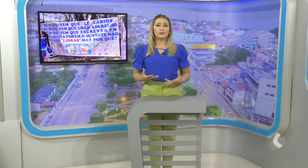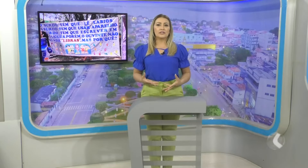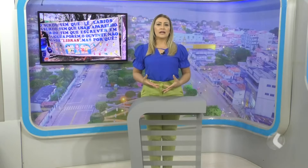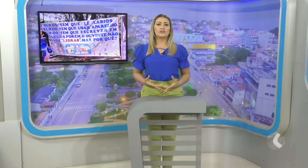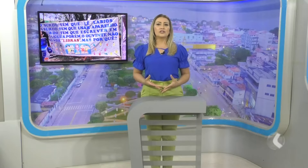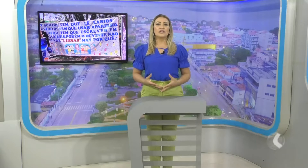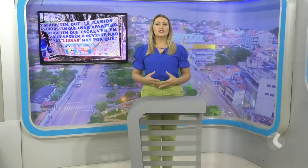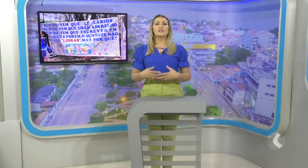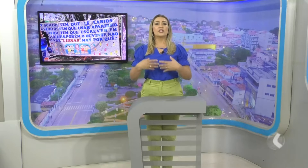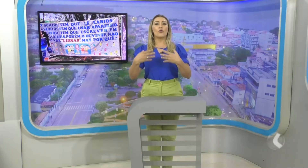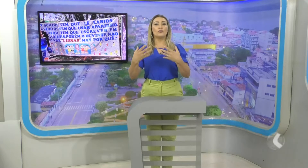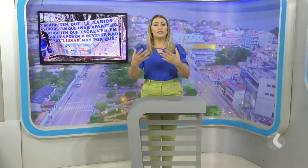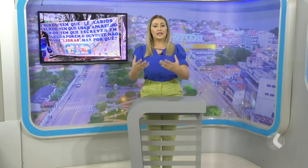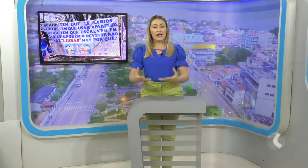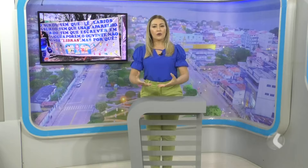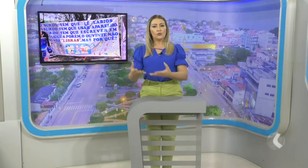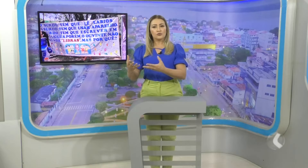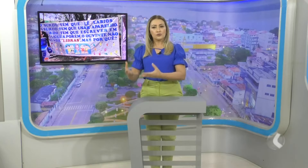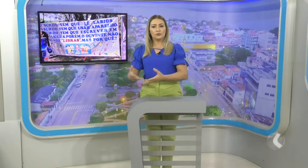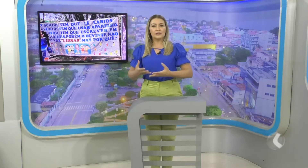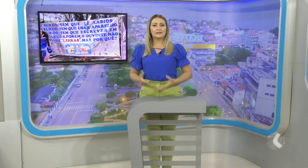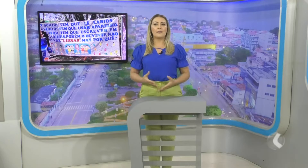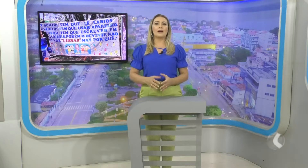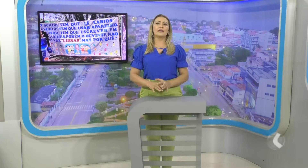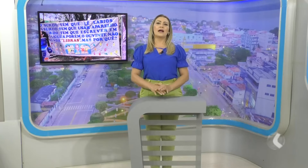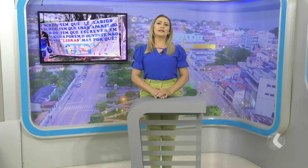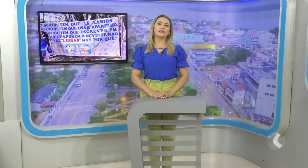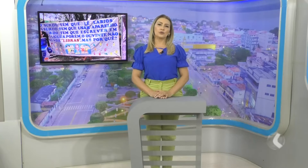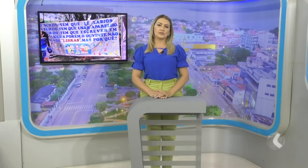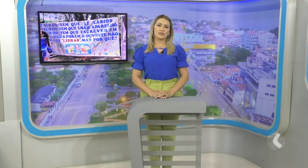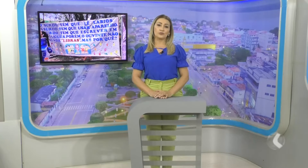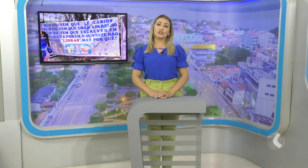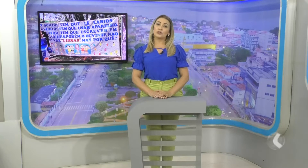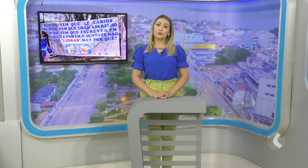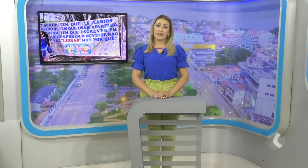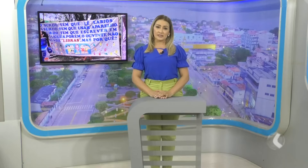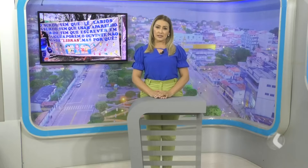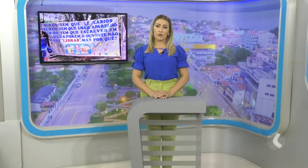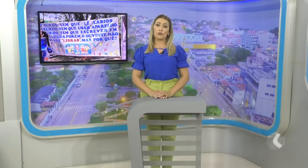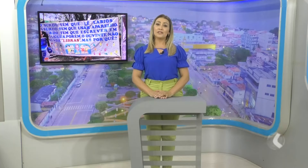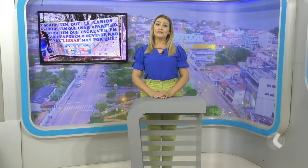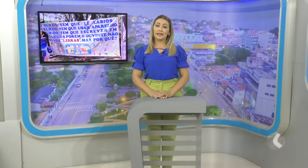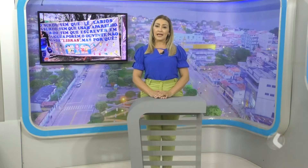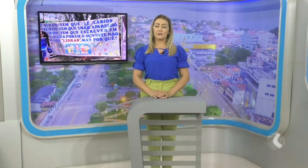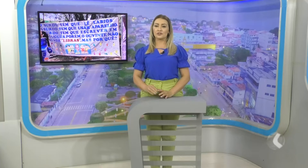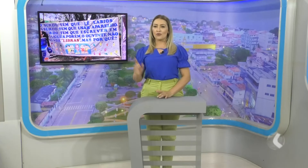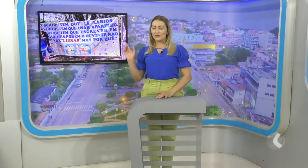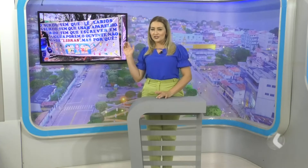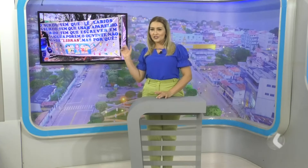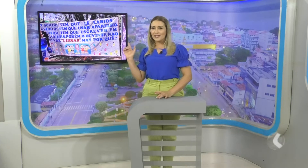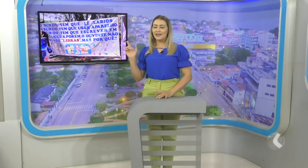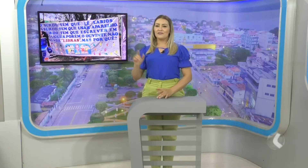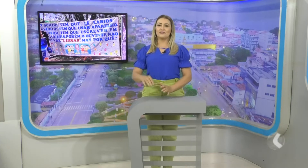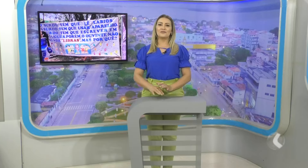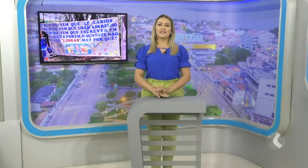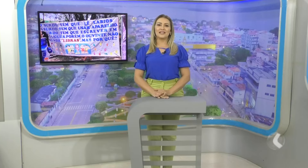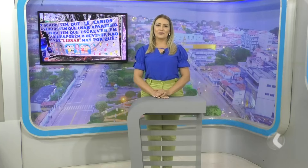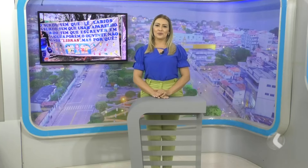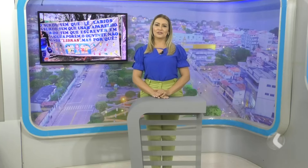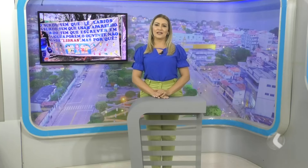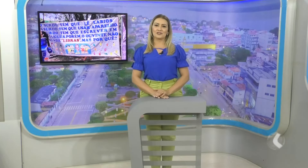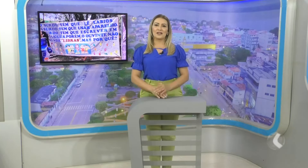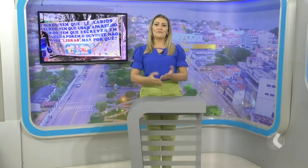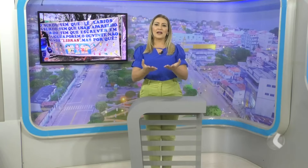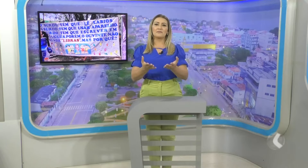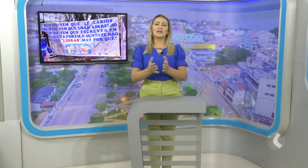essa oportunidade de se comunicar com o surdo e trabalhar na inclusão de educação, como intérprete, como a gente viu aí